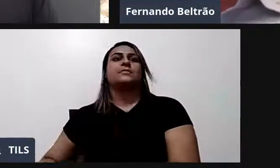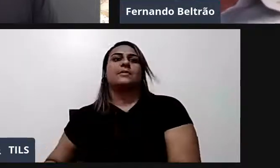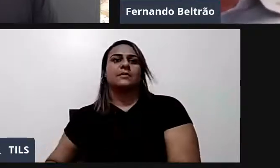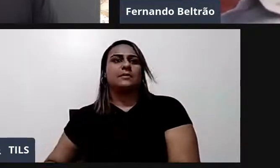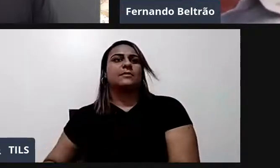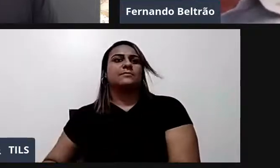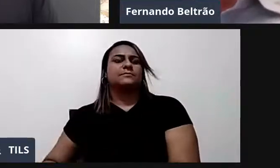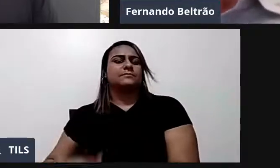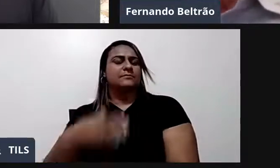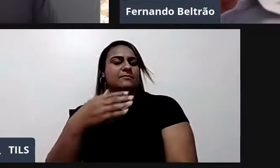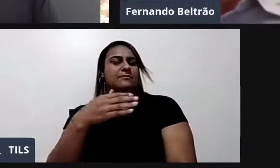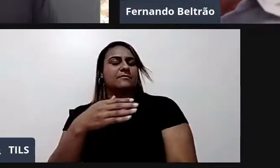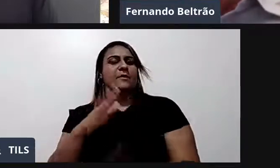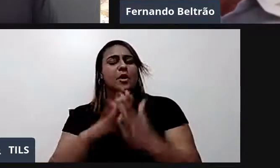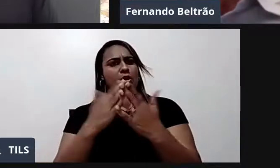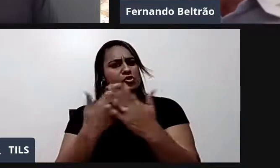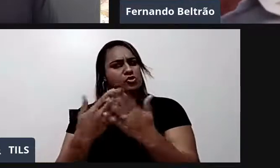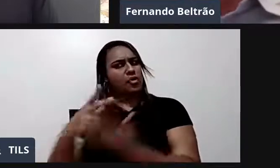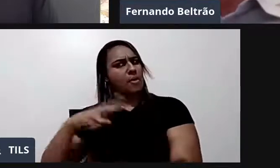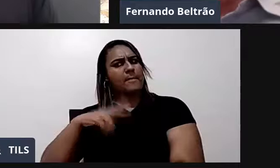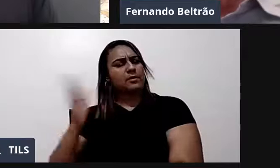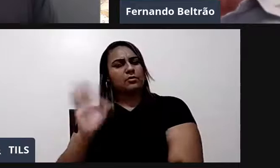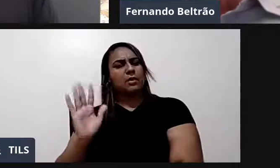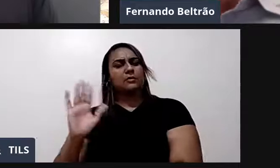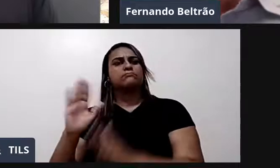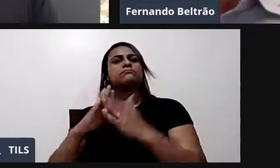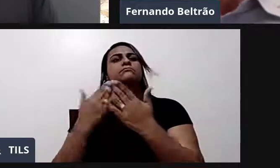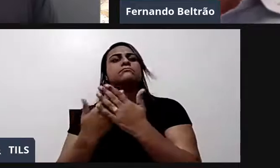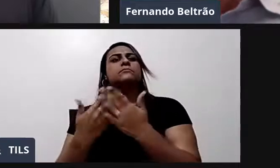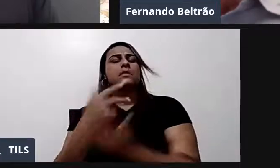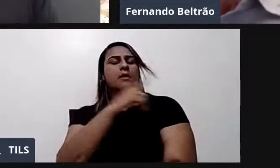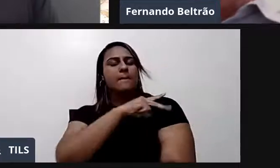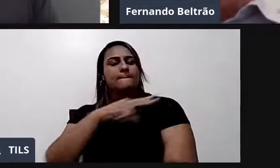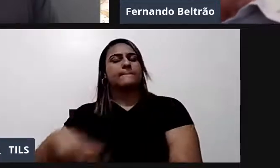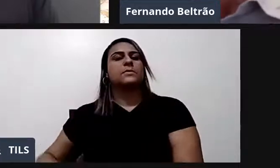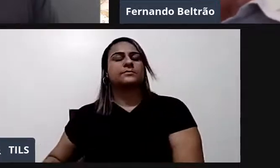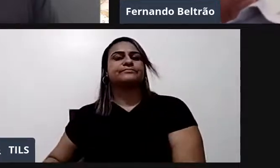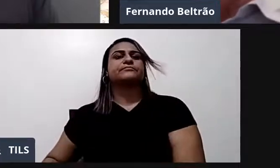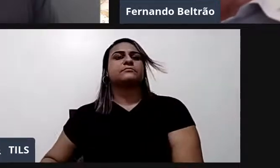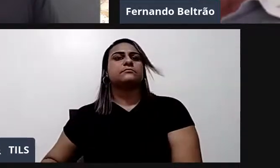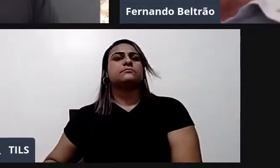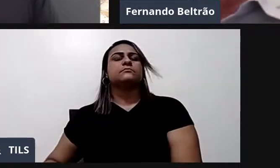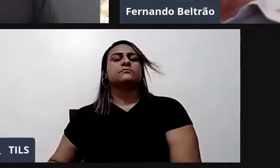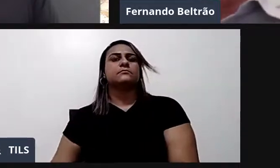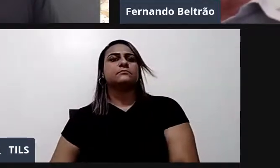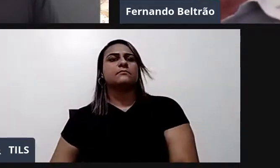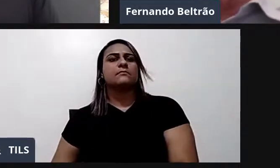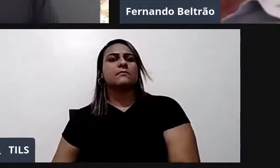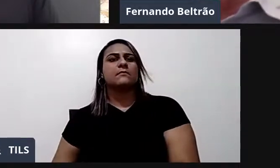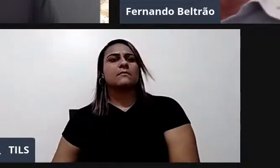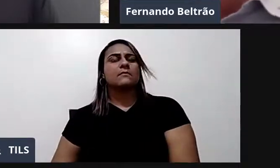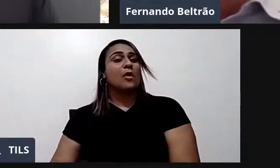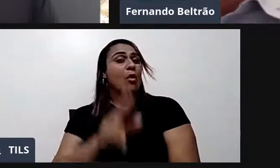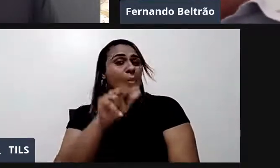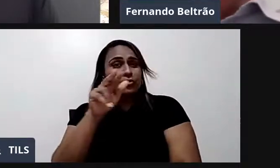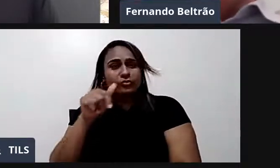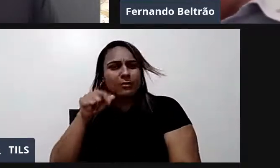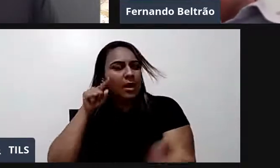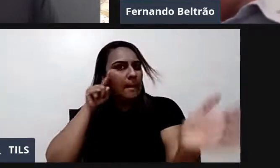Eu conheço milhares. Em todos. Eu nunca fiz essa pergunta para ter uma resposta diferente. Em todos